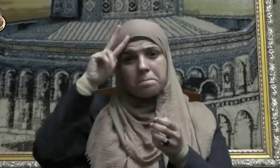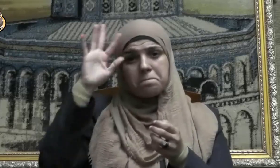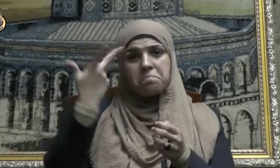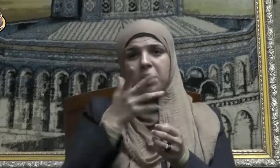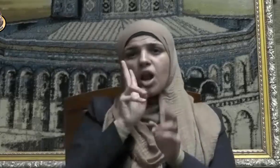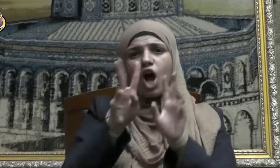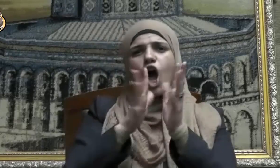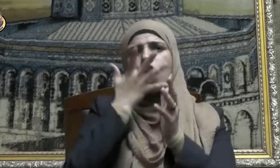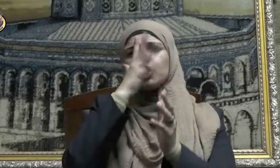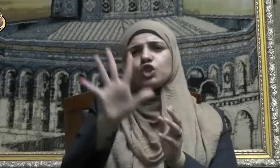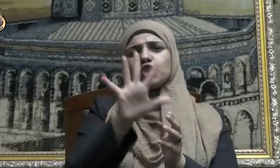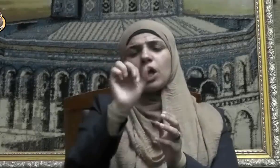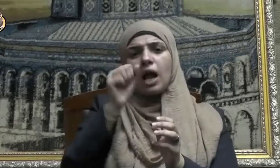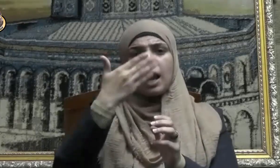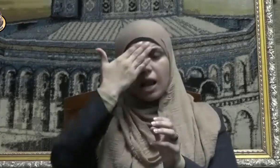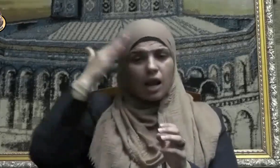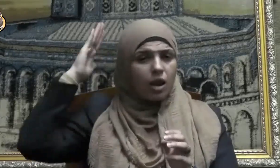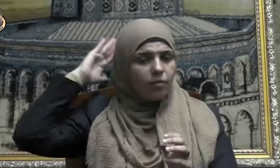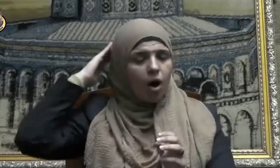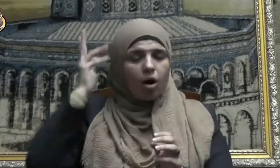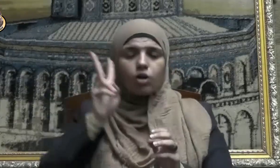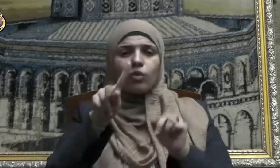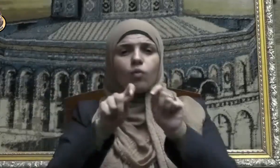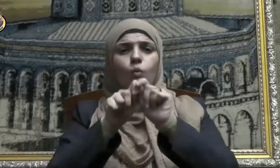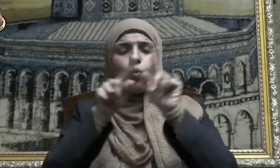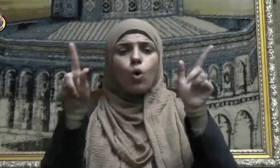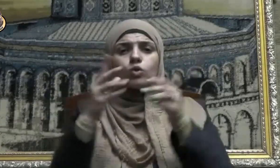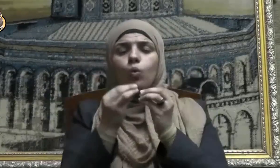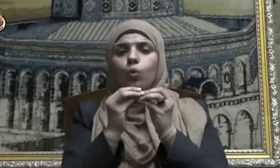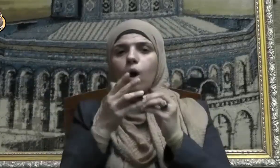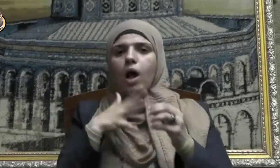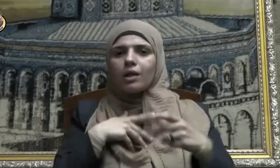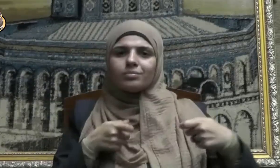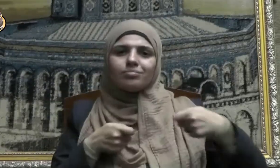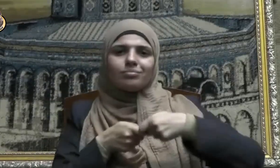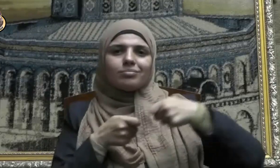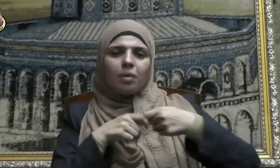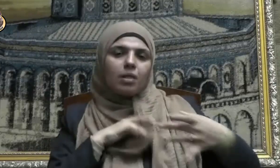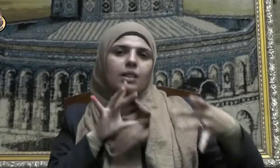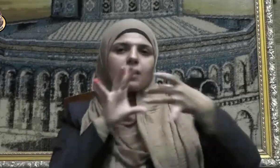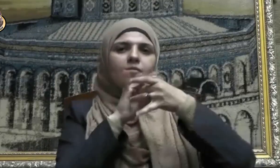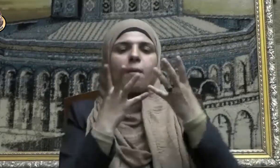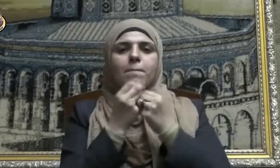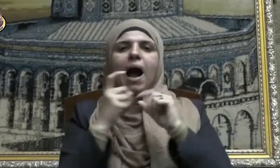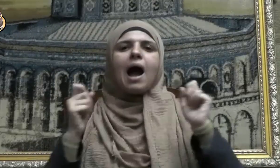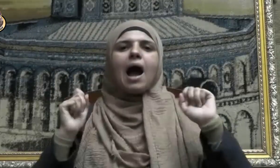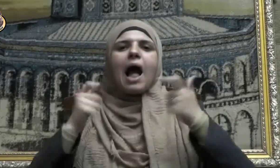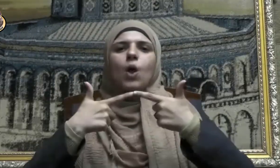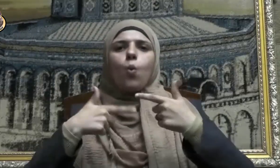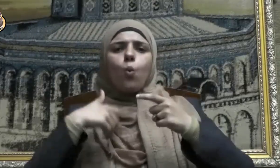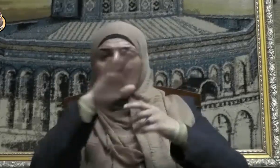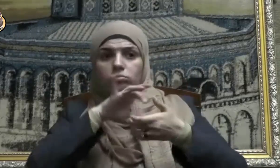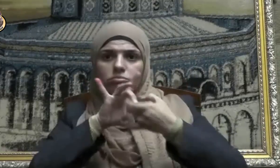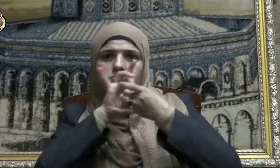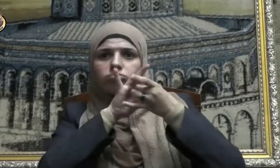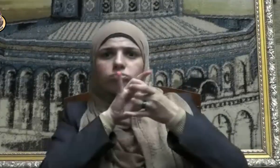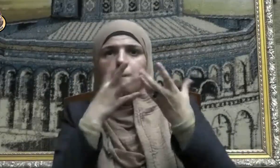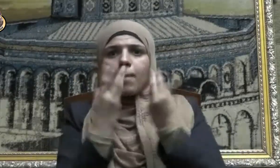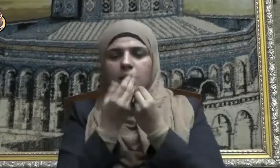وأماراته التحالف مع الأعداء والتواصل معهم على حساب